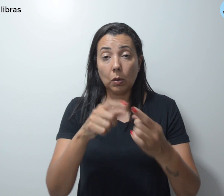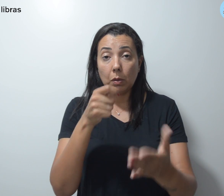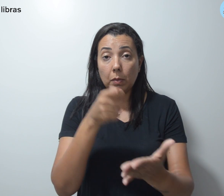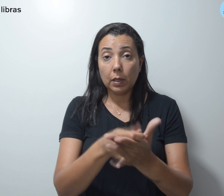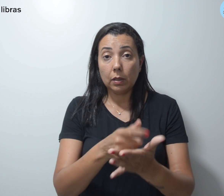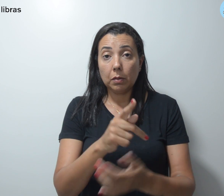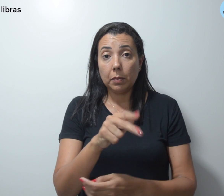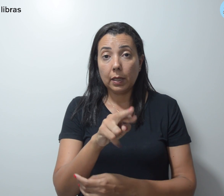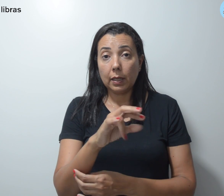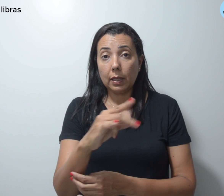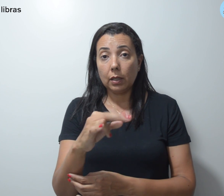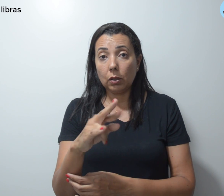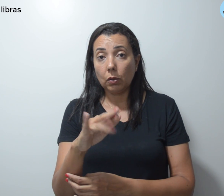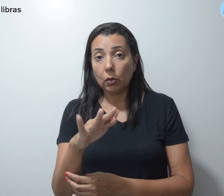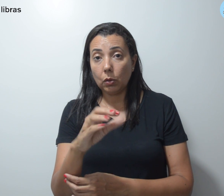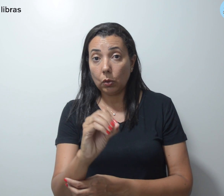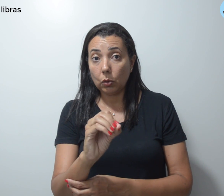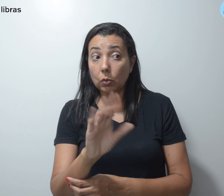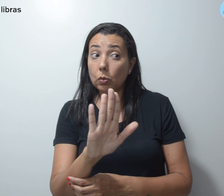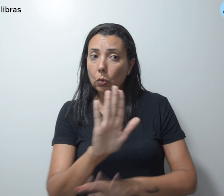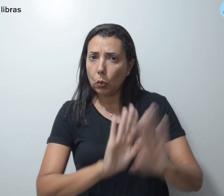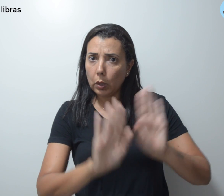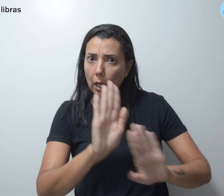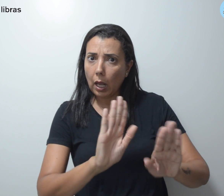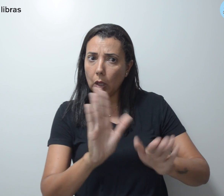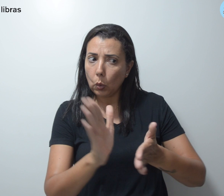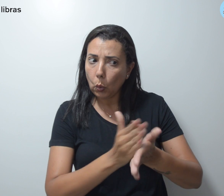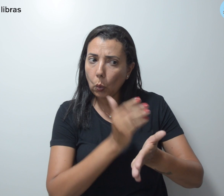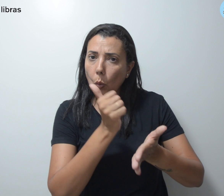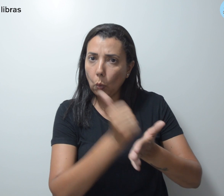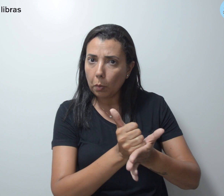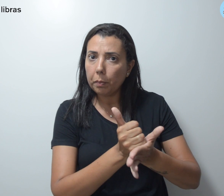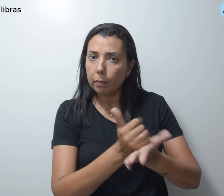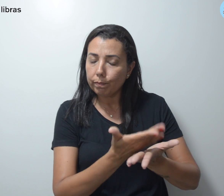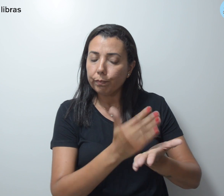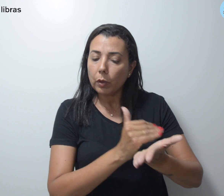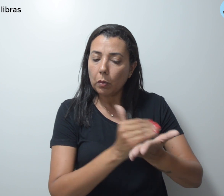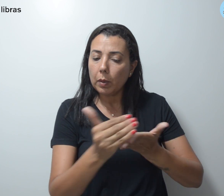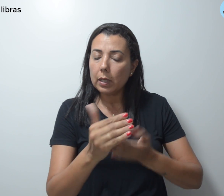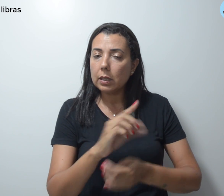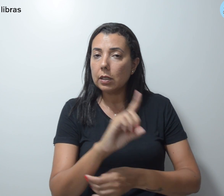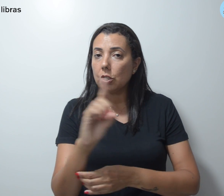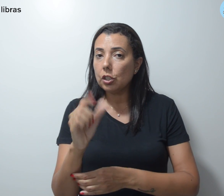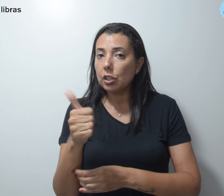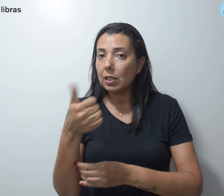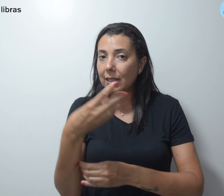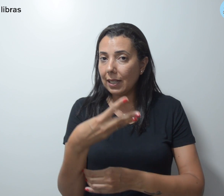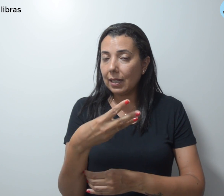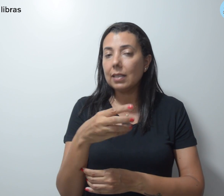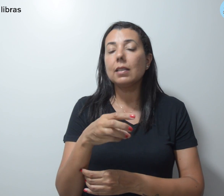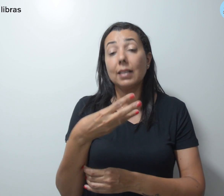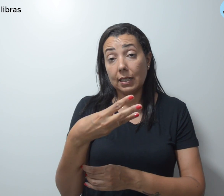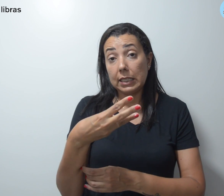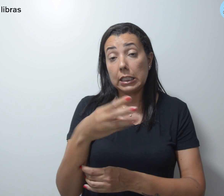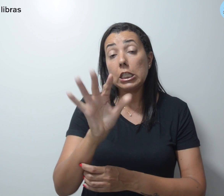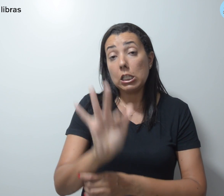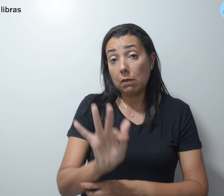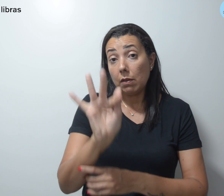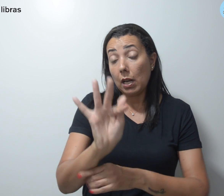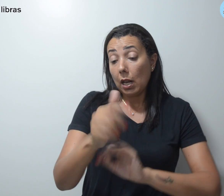precatórios. Cuidado com o golpe. Começa no dia 13 de fevereiro a apresentação